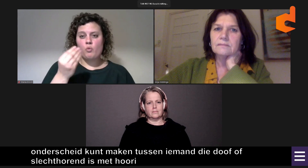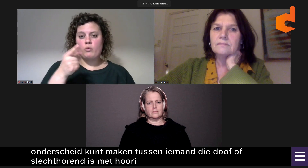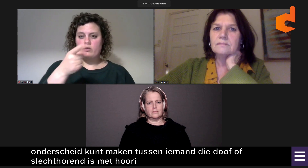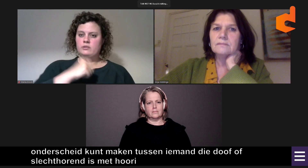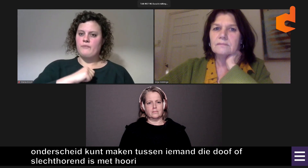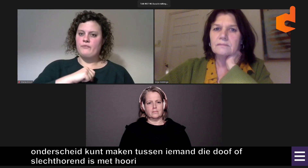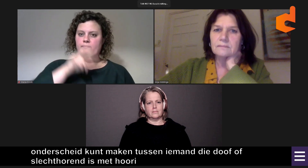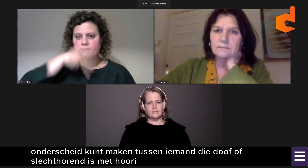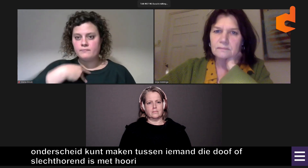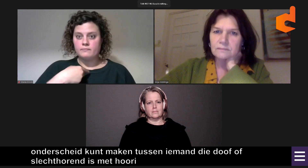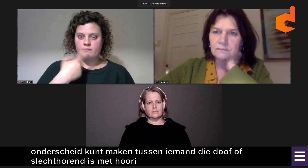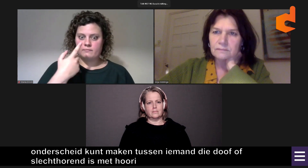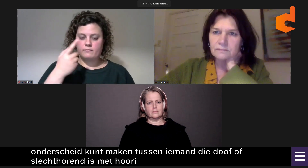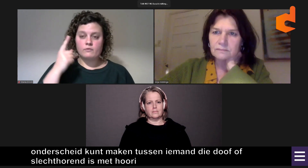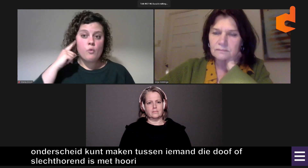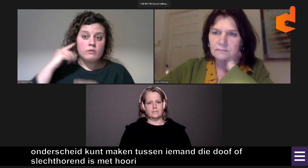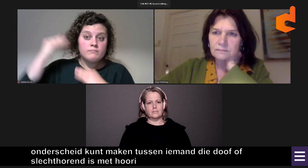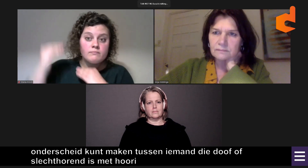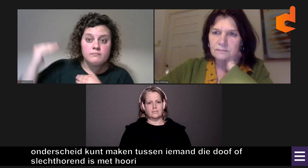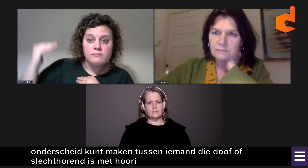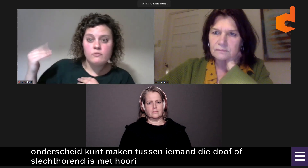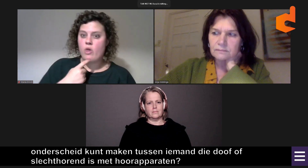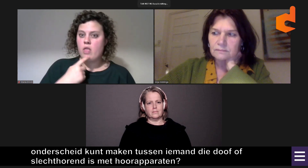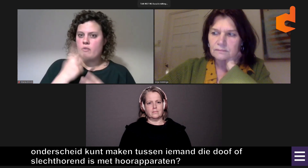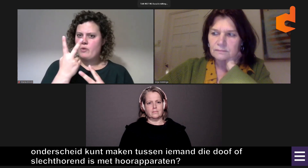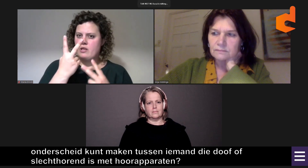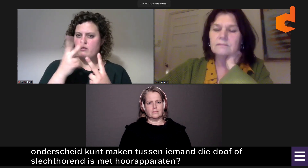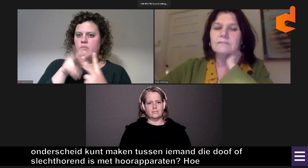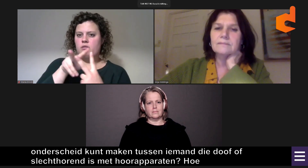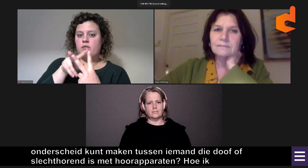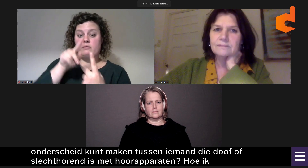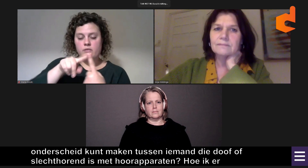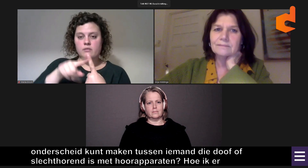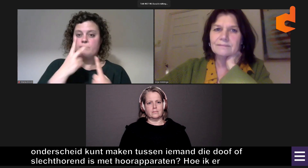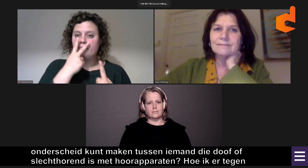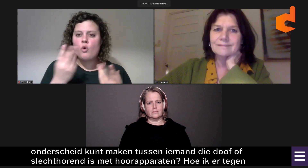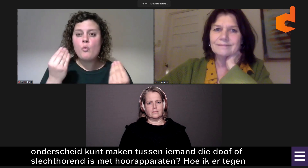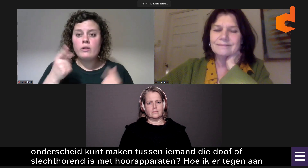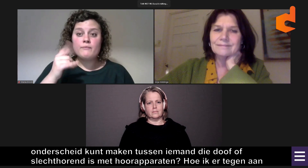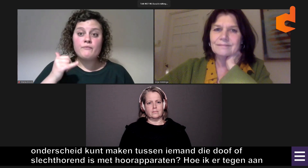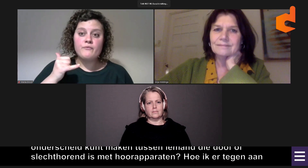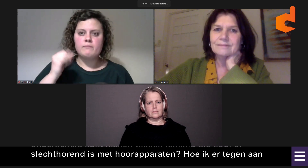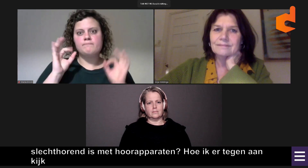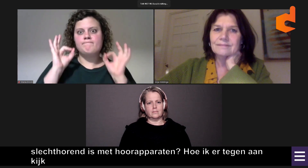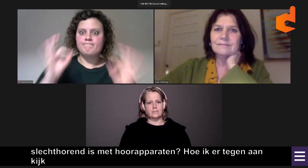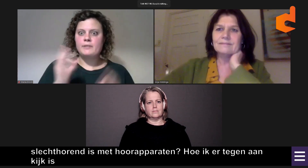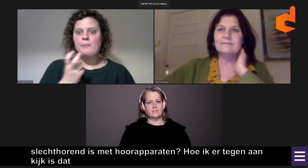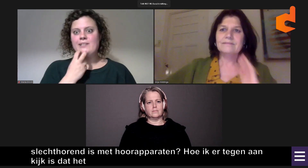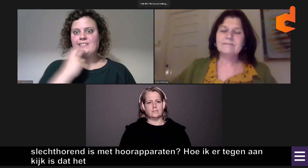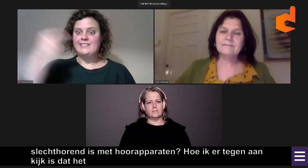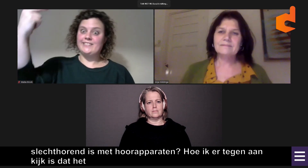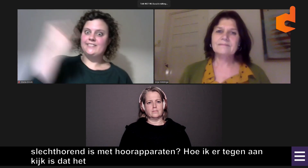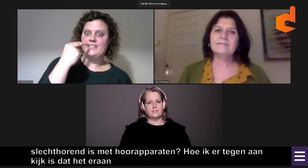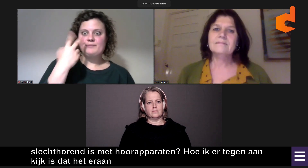Hoe ik er tegenaan kijk is dat het heel erg eraan ligt hoe je tegen jezelf aankijkt. Je hebt natuurlijk het